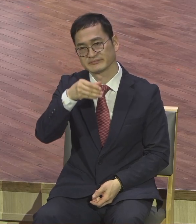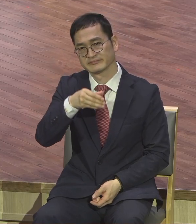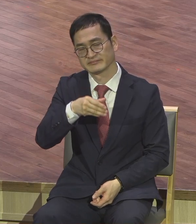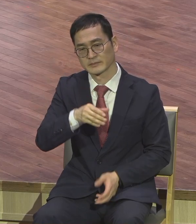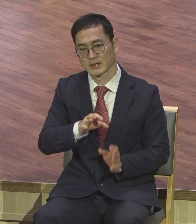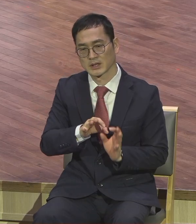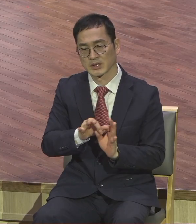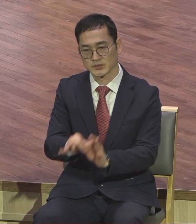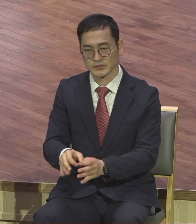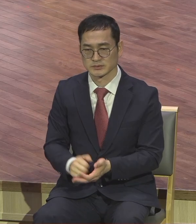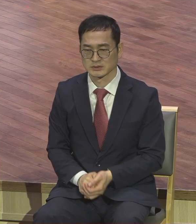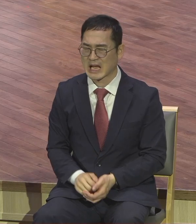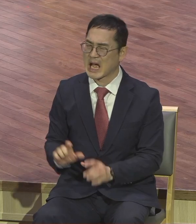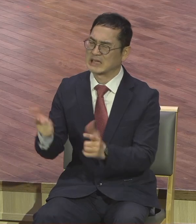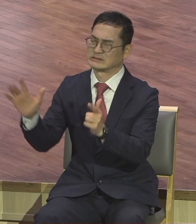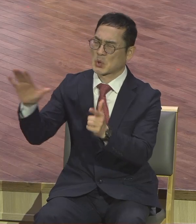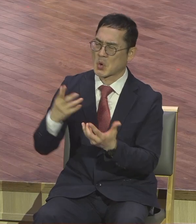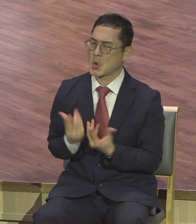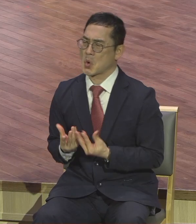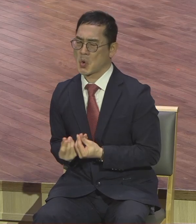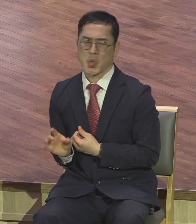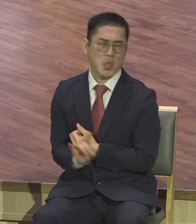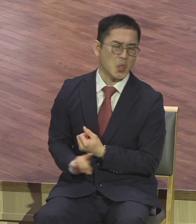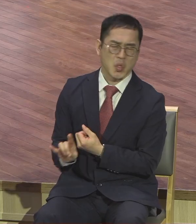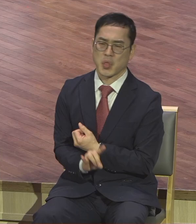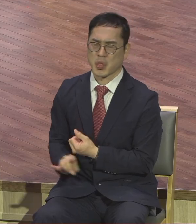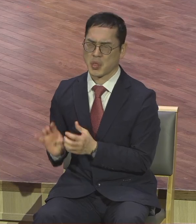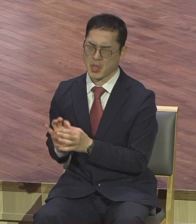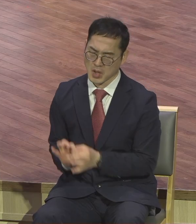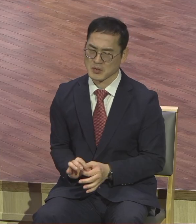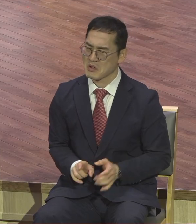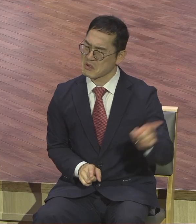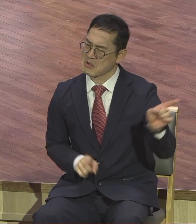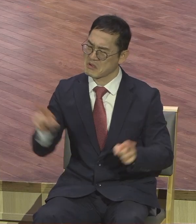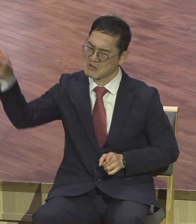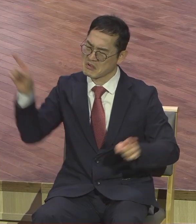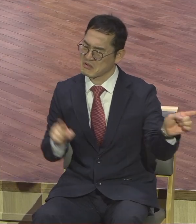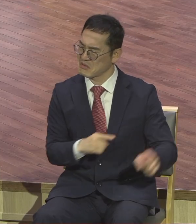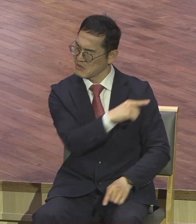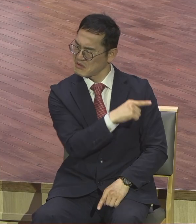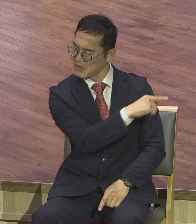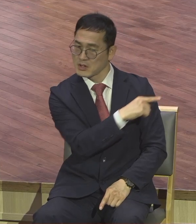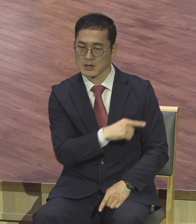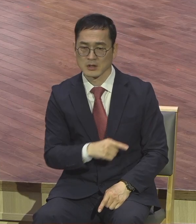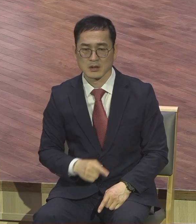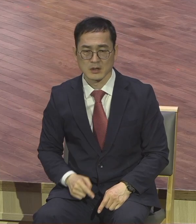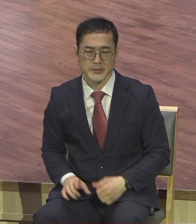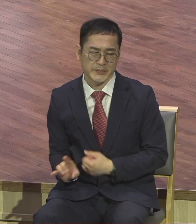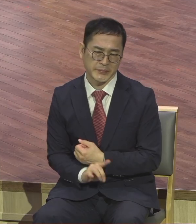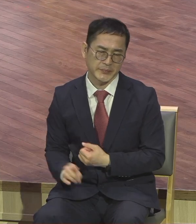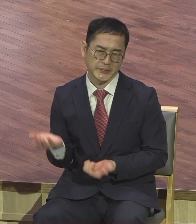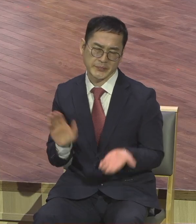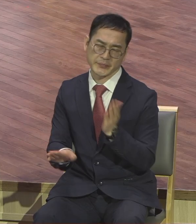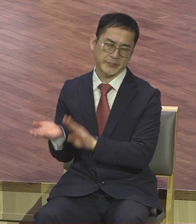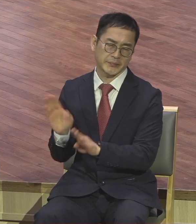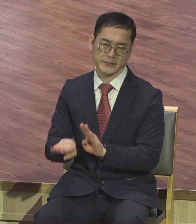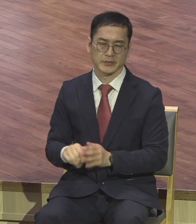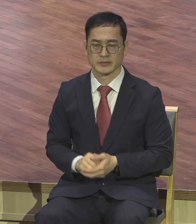변명합니다. 이런저런 변명 욕하고 변명하고 다른 사람 핑계대고 그러지 자기 스스로 하나님 앞에서